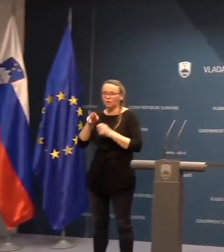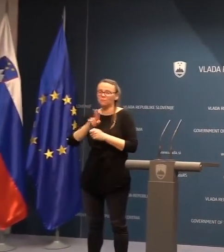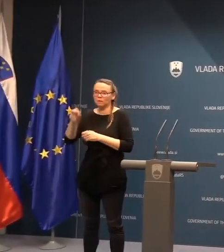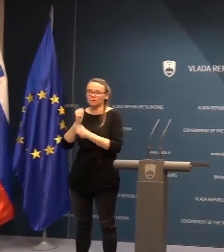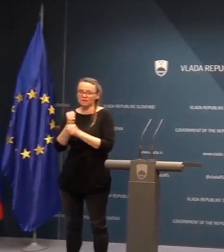delo. Hvala.